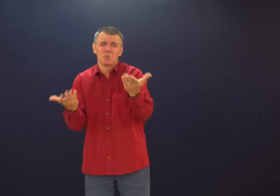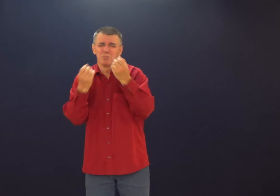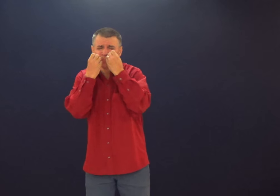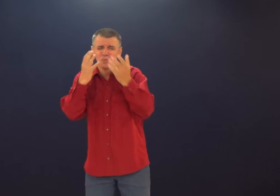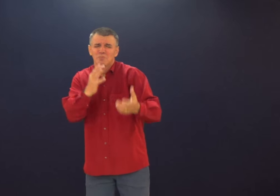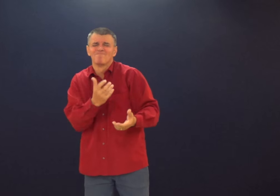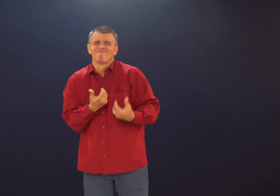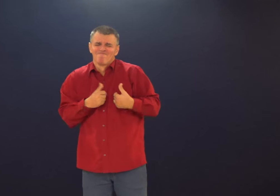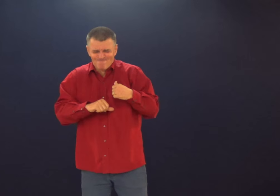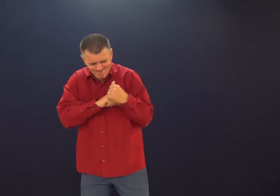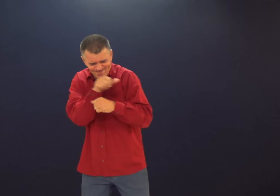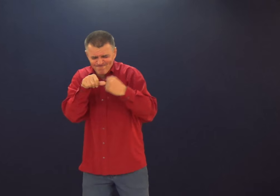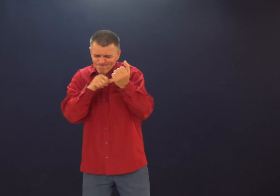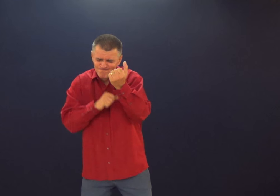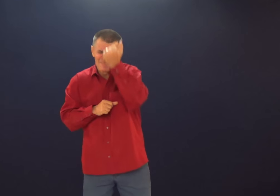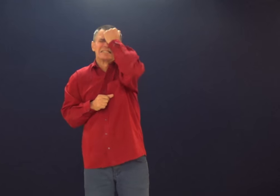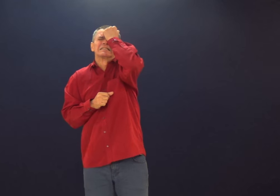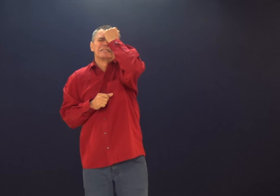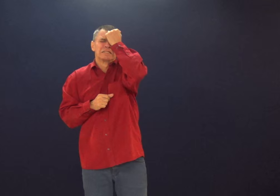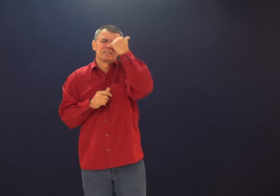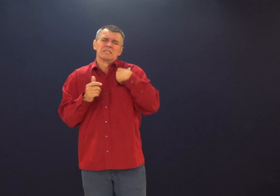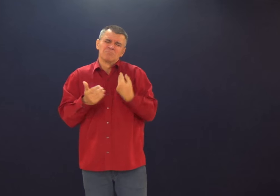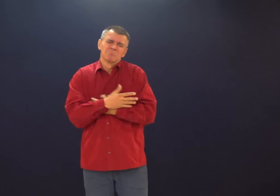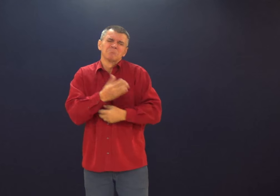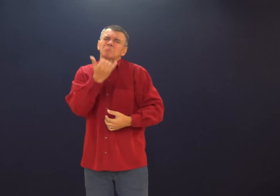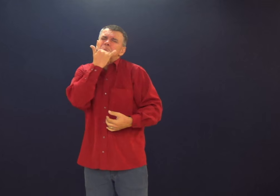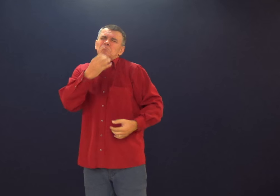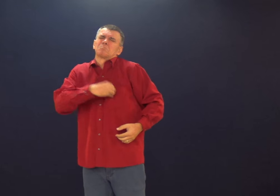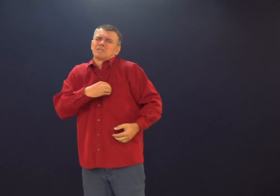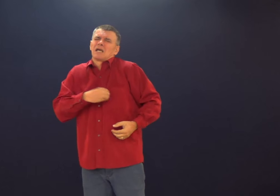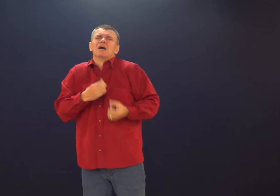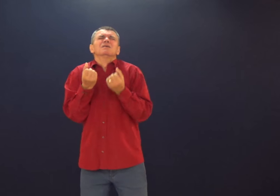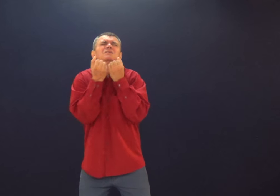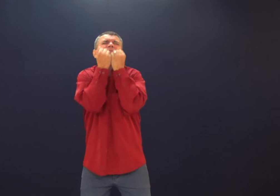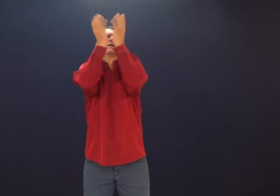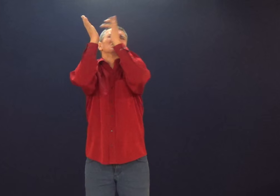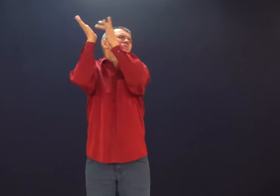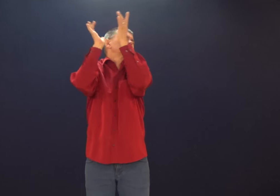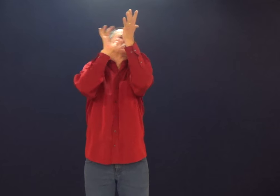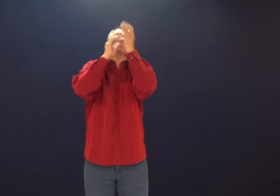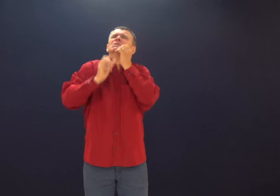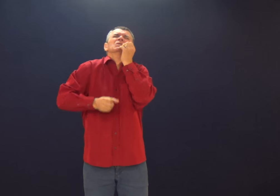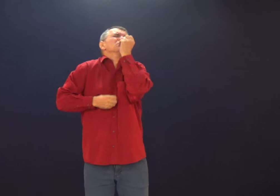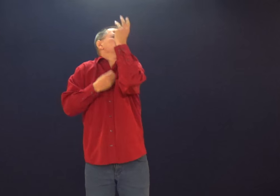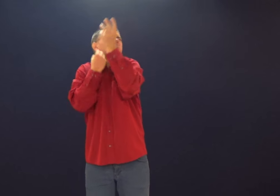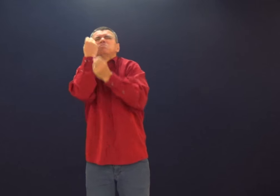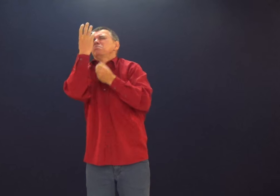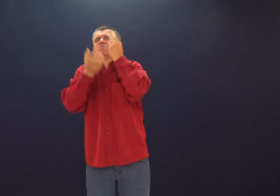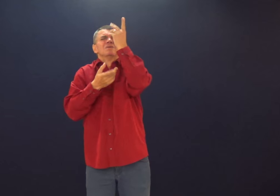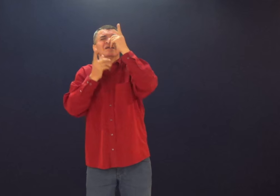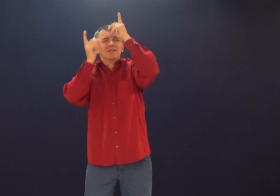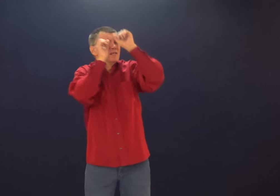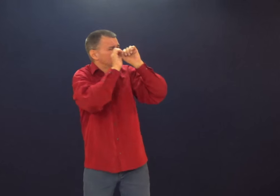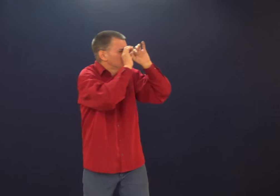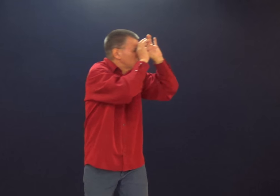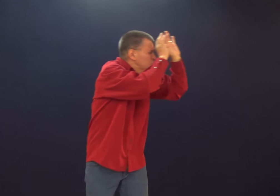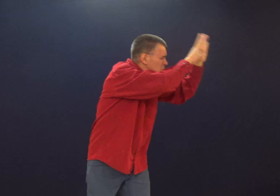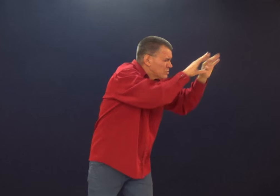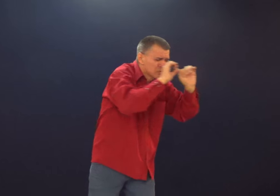Muito obrigado, Senhor. eu faço que as pessoas possam se arrepender. Eu peço perdão porque eu eu fico tantas coisas